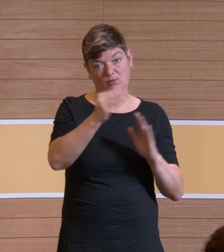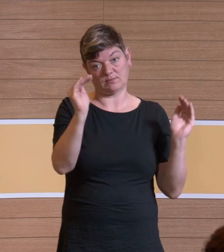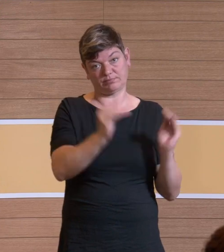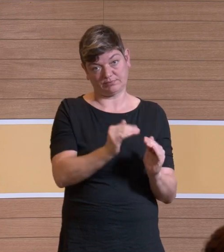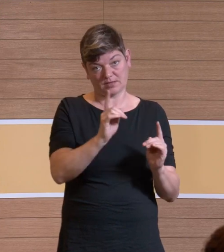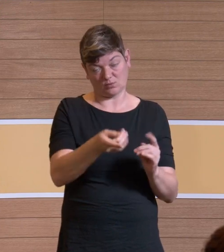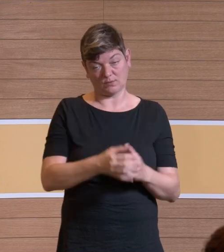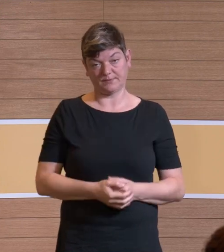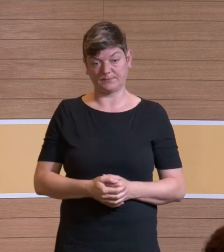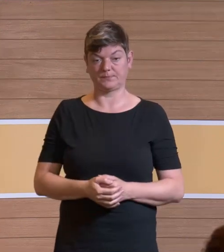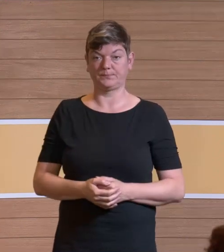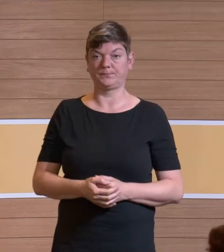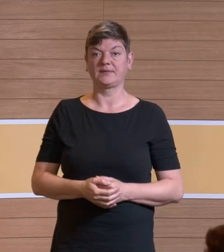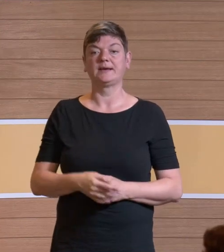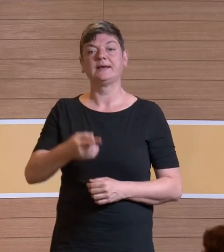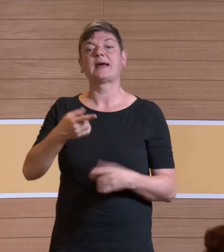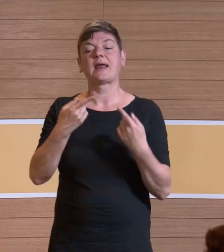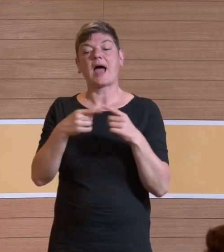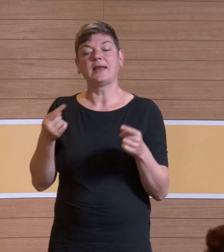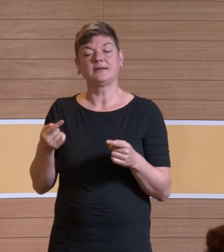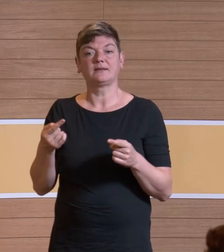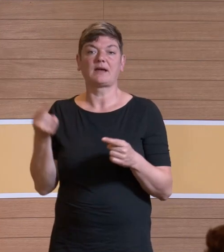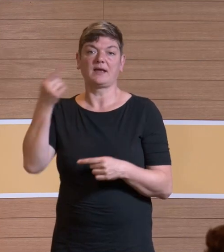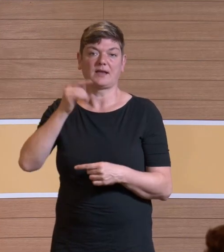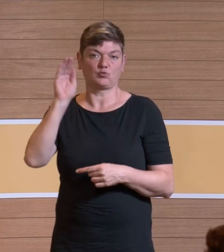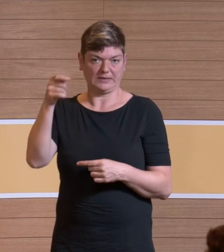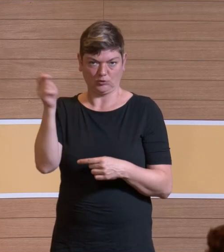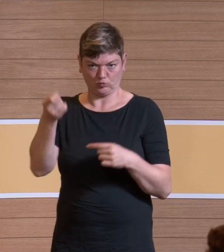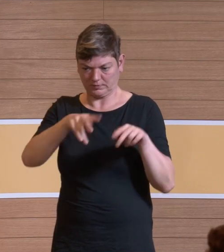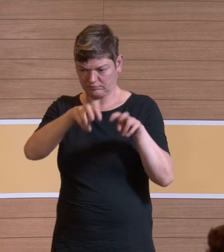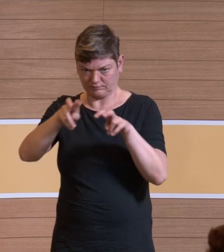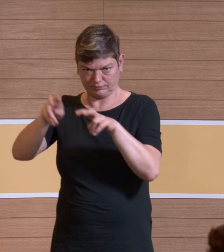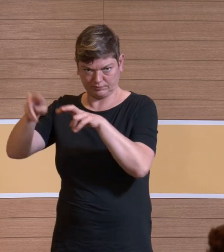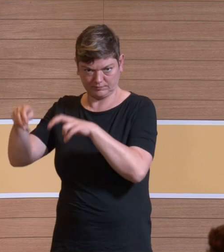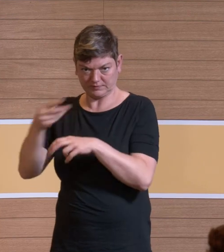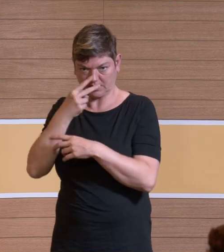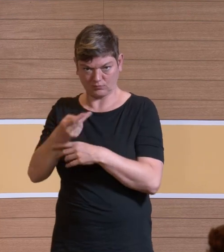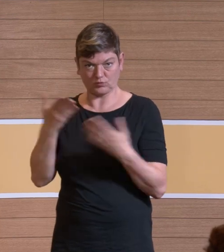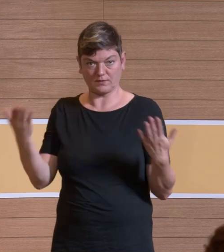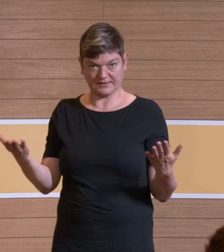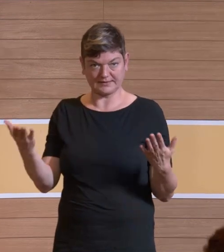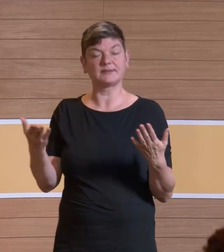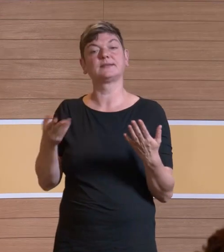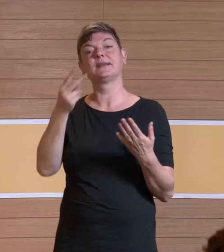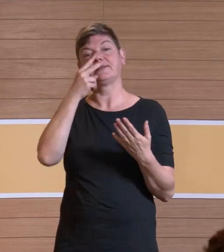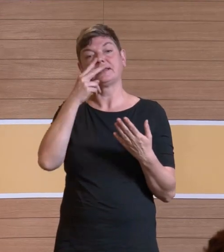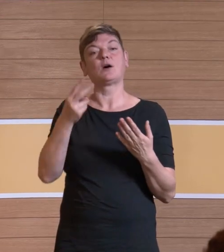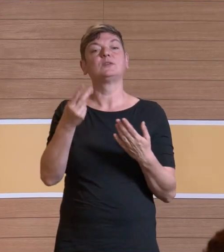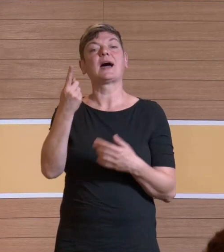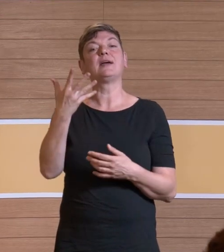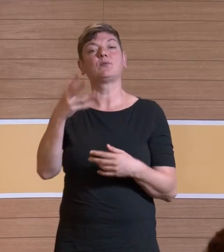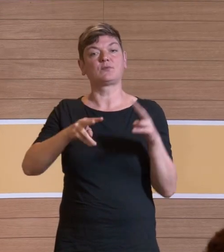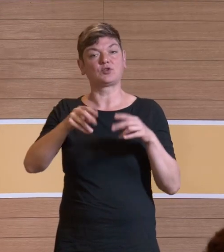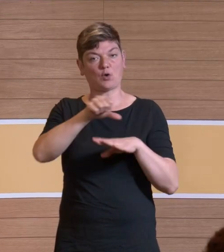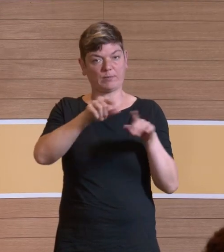Unabhängig von uns hatte dann ein Jahr später Lio, die hatten sich angeschaut, wie ist die Belastung in 51 OPs.